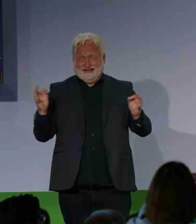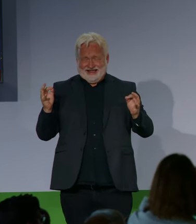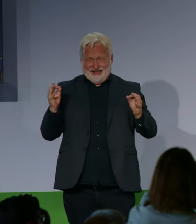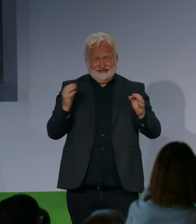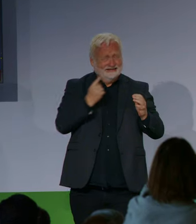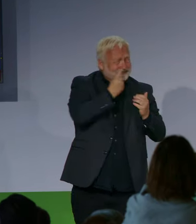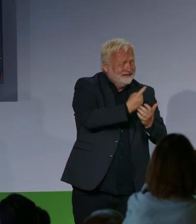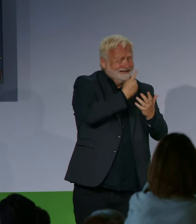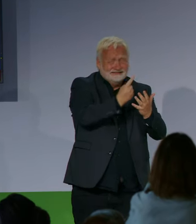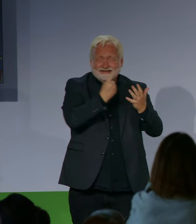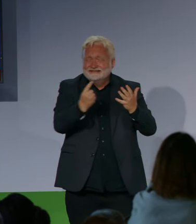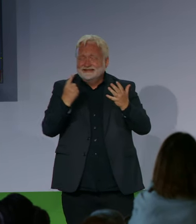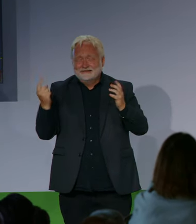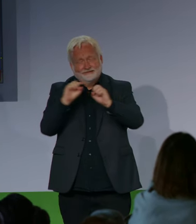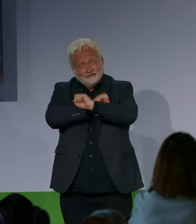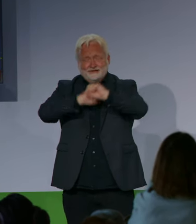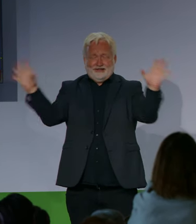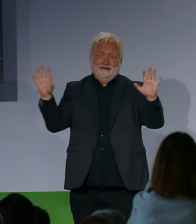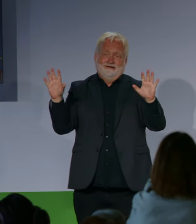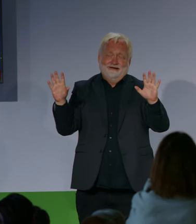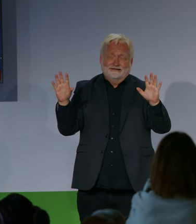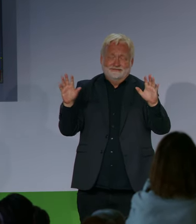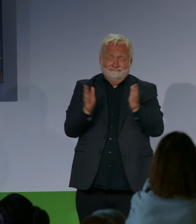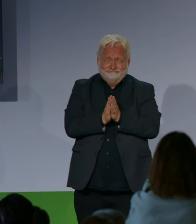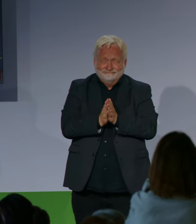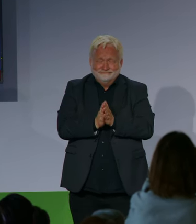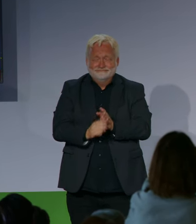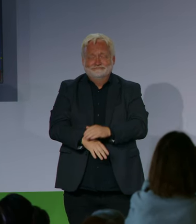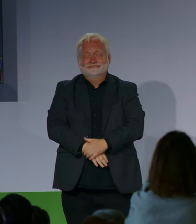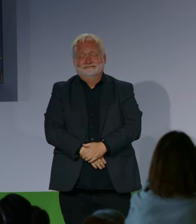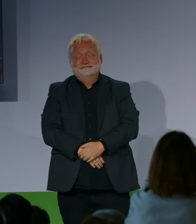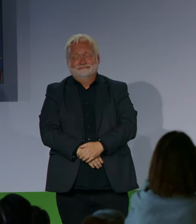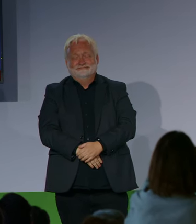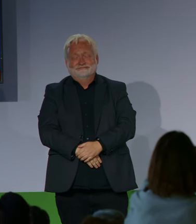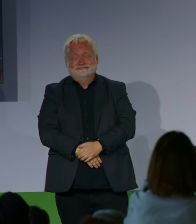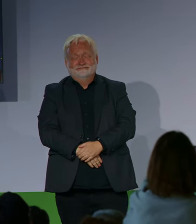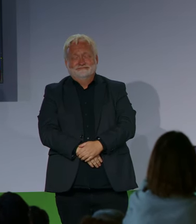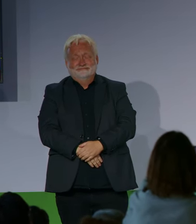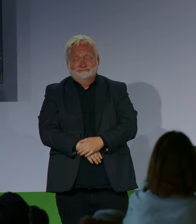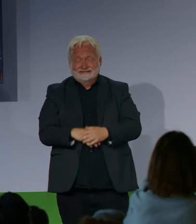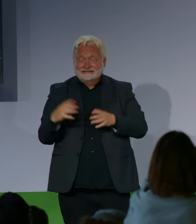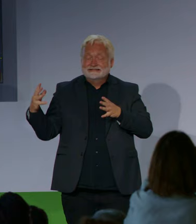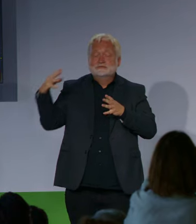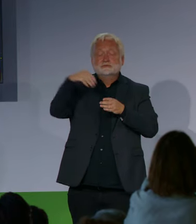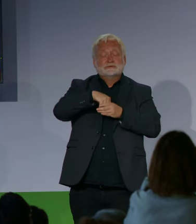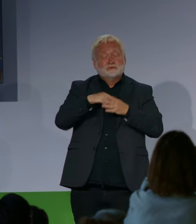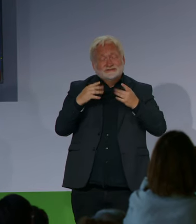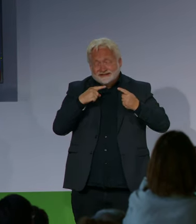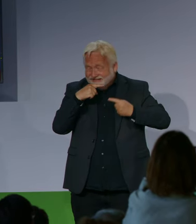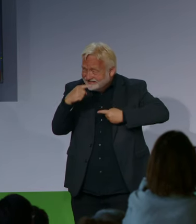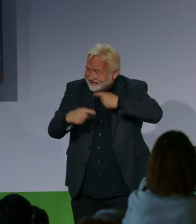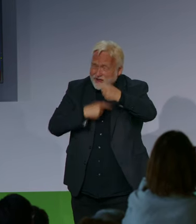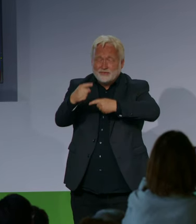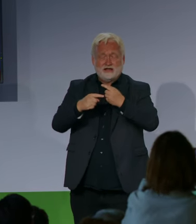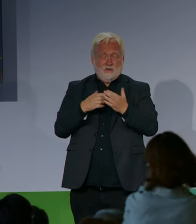großen und auch manchmal mit vielen kleinen Schritten. Zu den größeren Schritten zählt sicherlich, dass im kommenden Jahr endlich